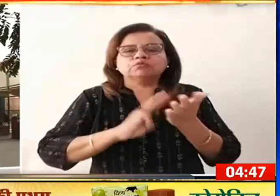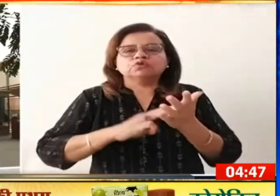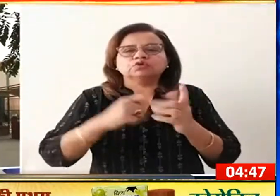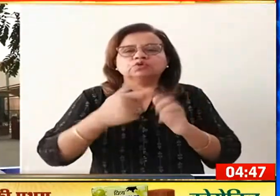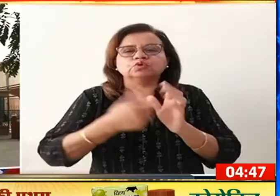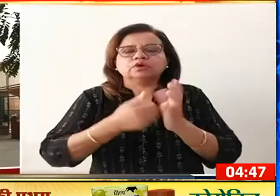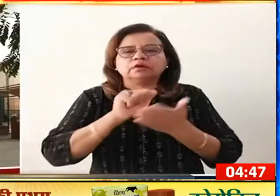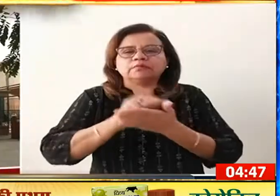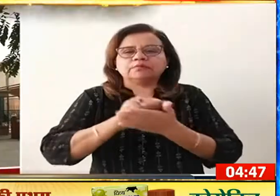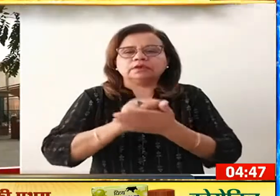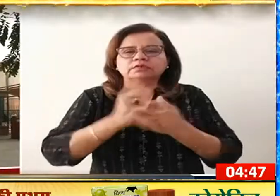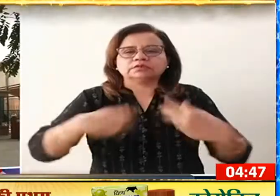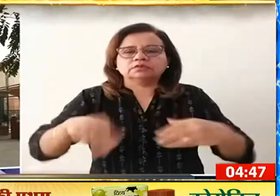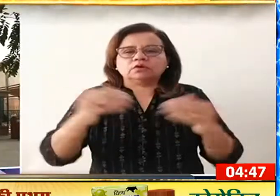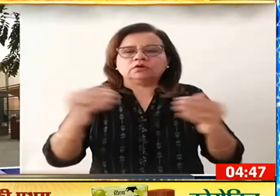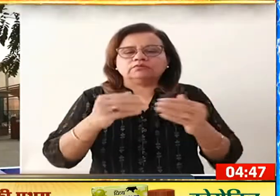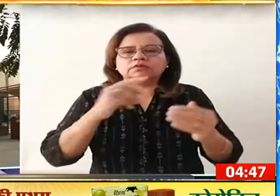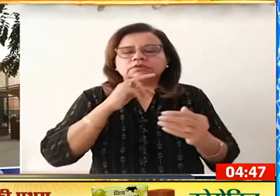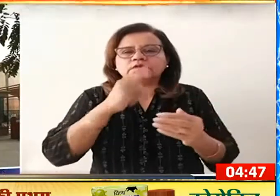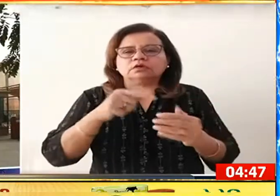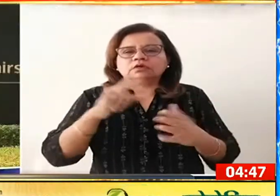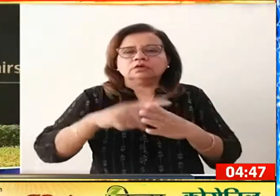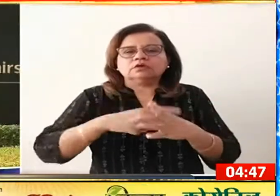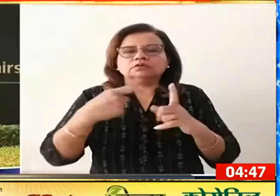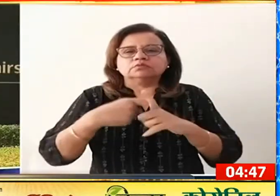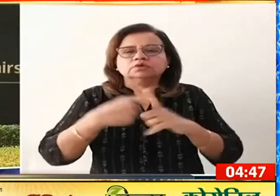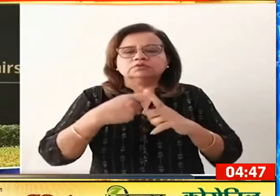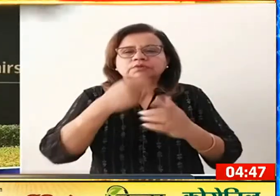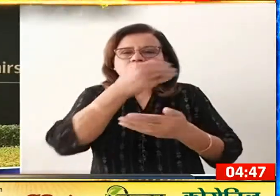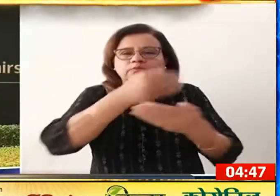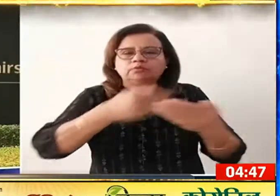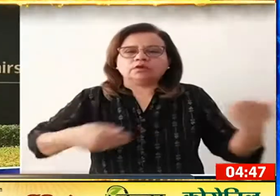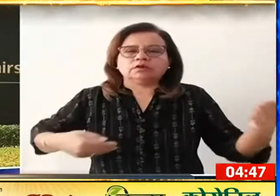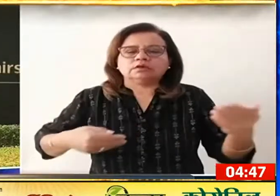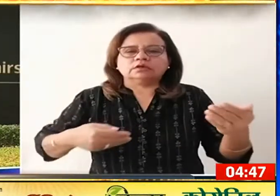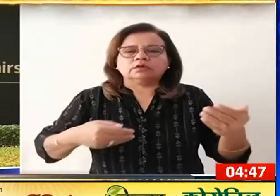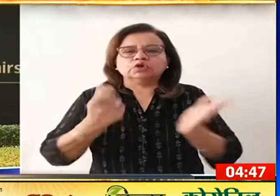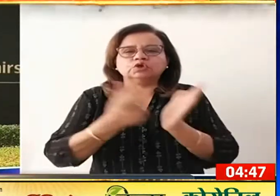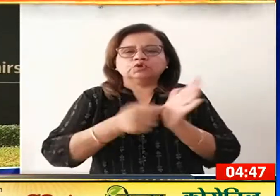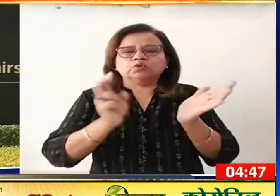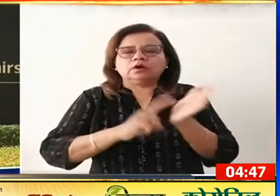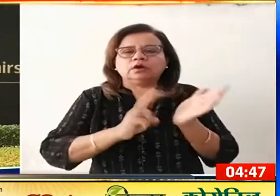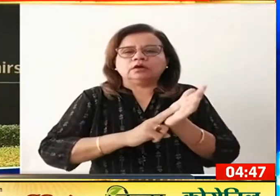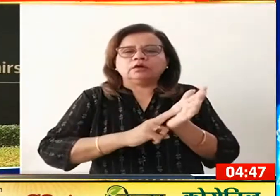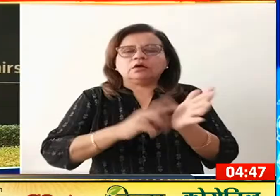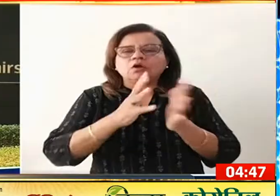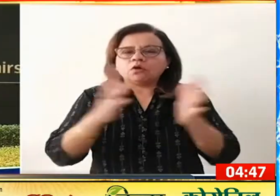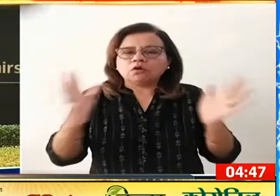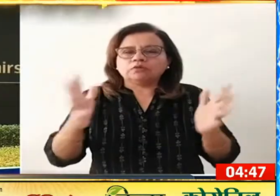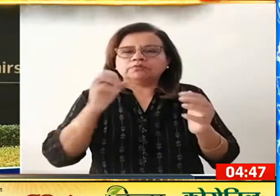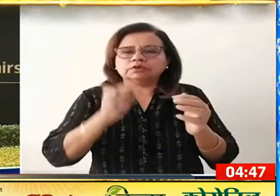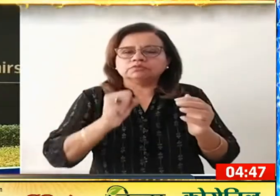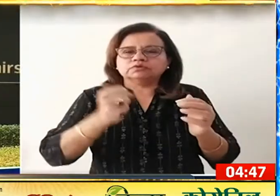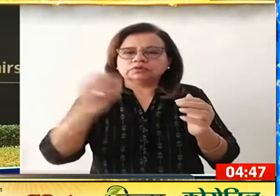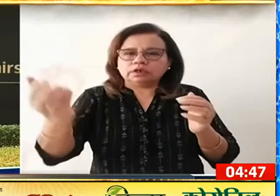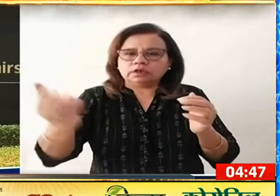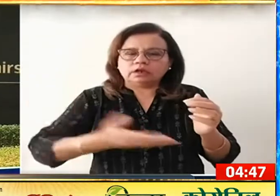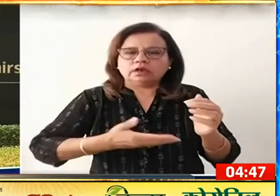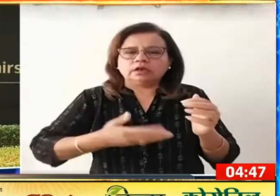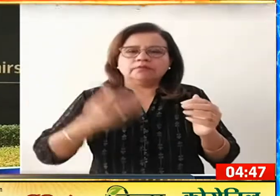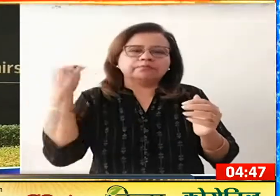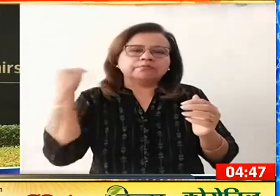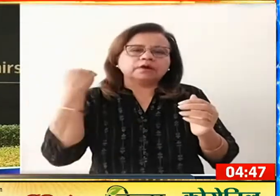कॉन्फरेंस के दौरान कहा था कि जम्मू कश्मीर के मुद्दे को सयुक्त राष्ट्र में और मजबूती से लाना पाकिस्तान का